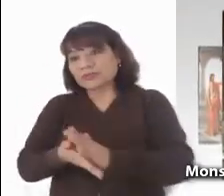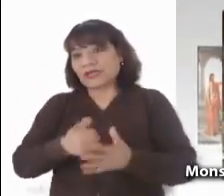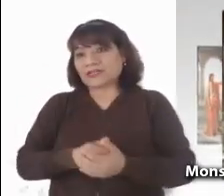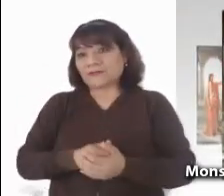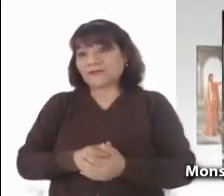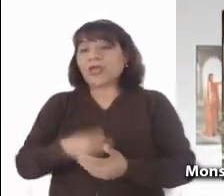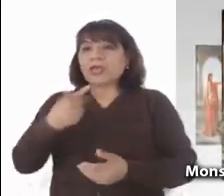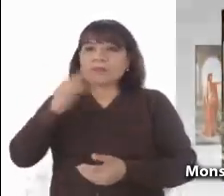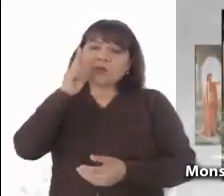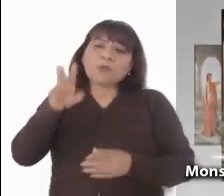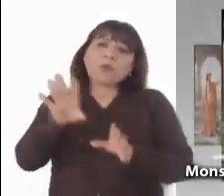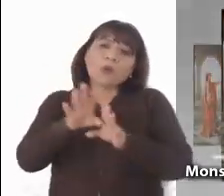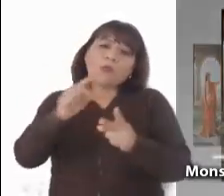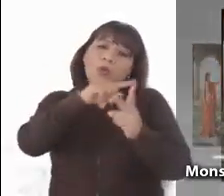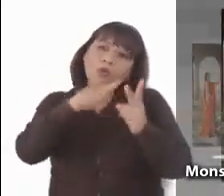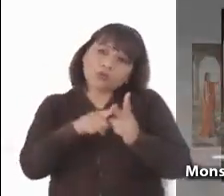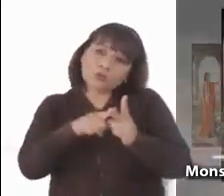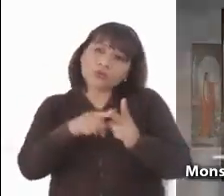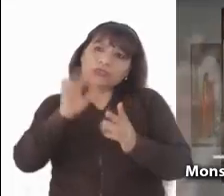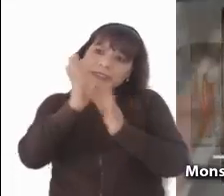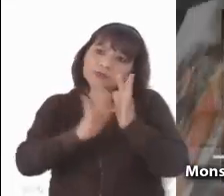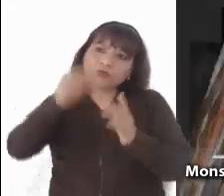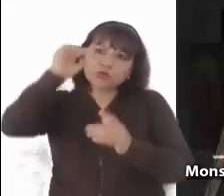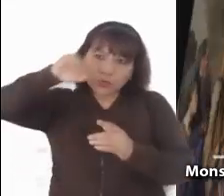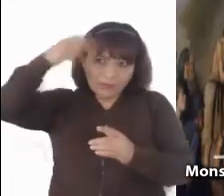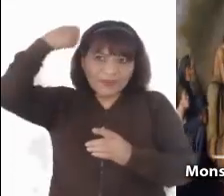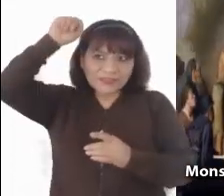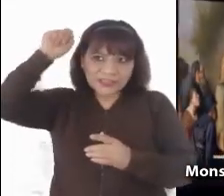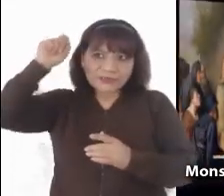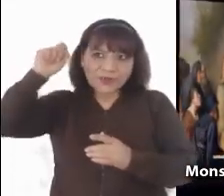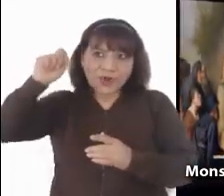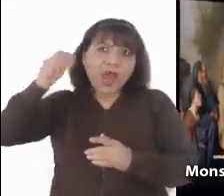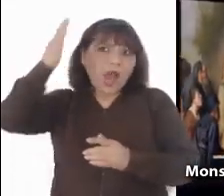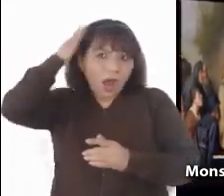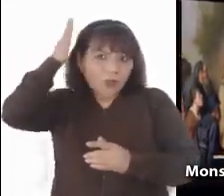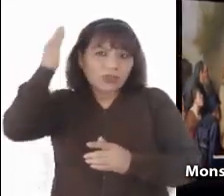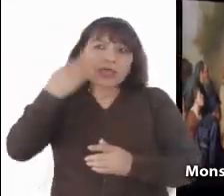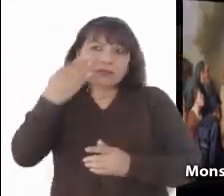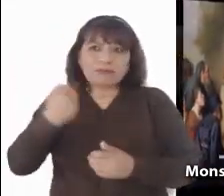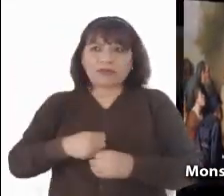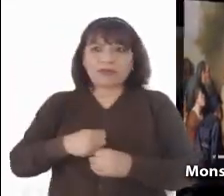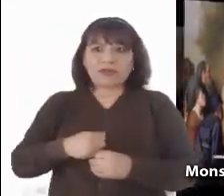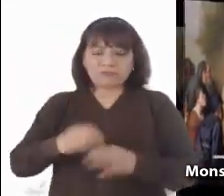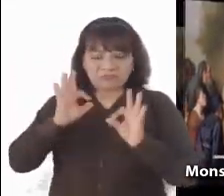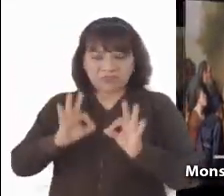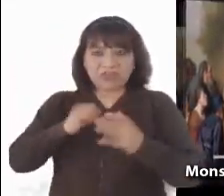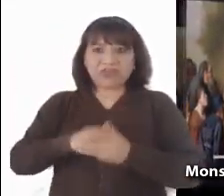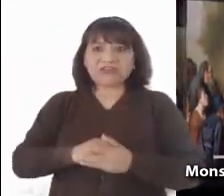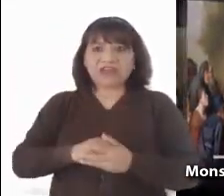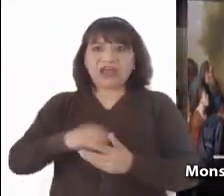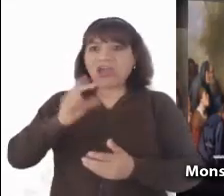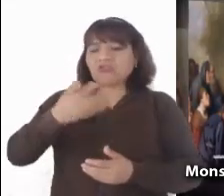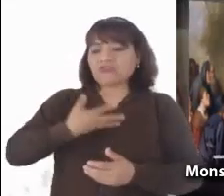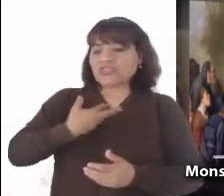No se dejan ni intimidar ni sobornar, pero todo lo hacen con una cierta delicadeza, sin